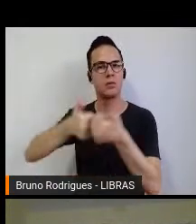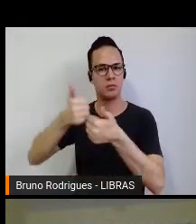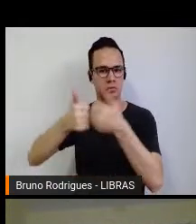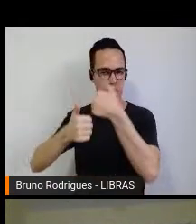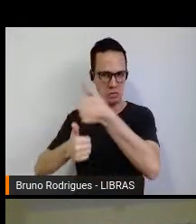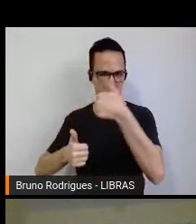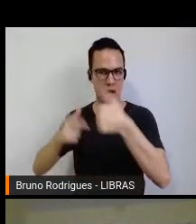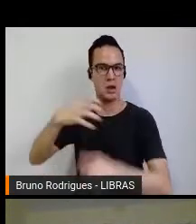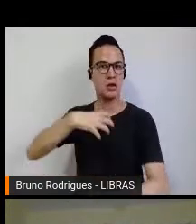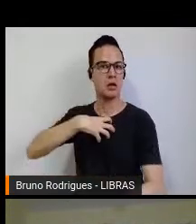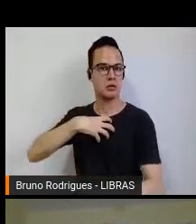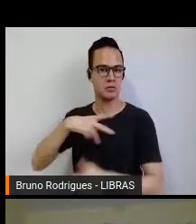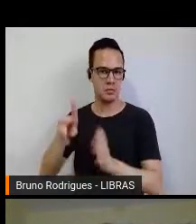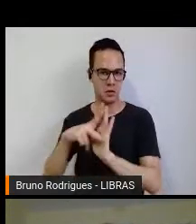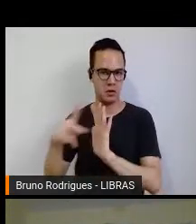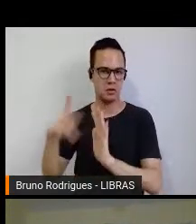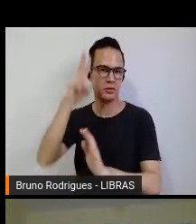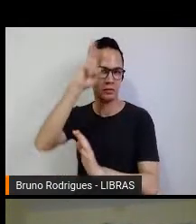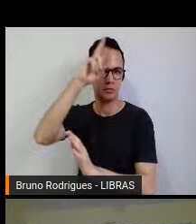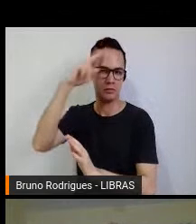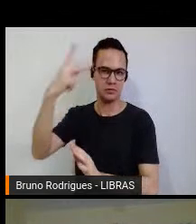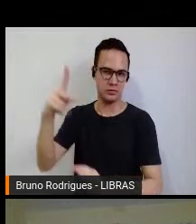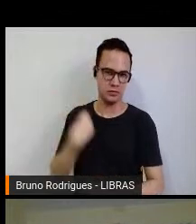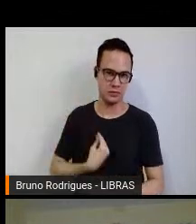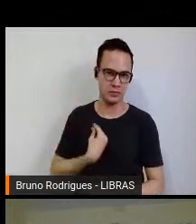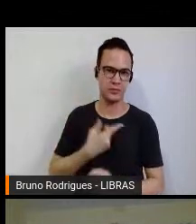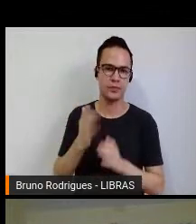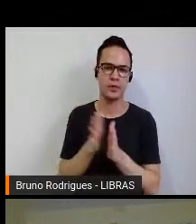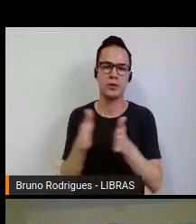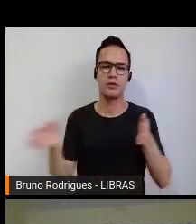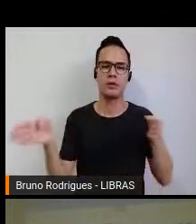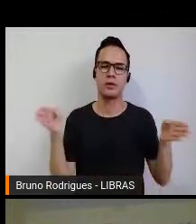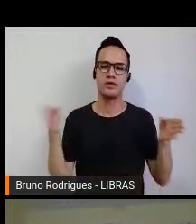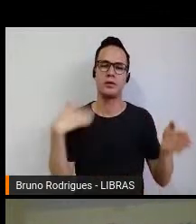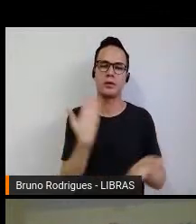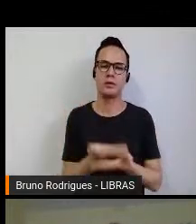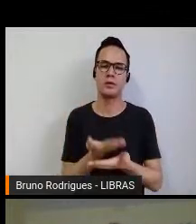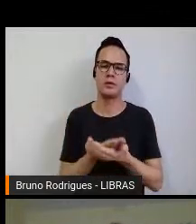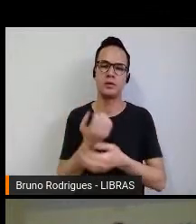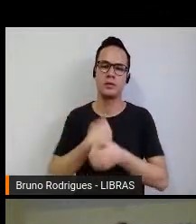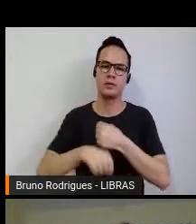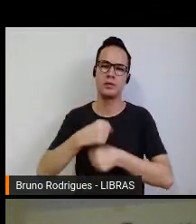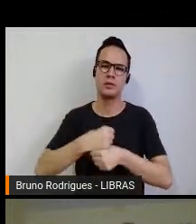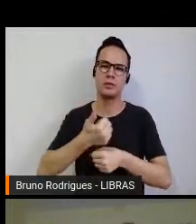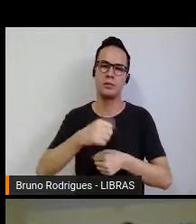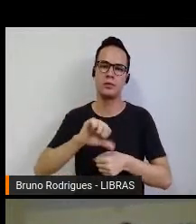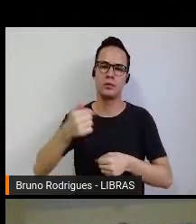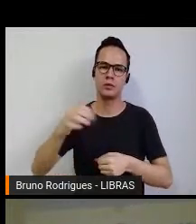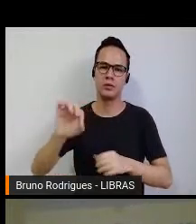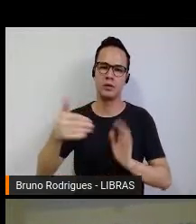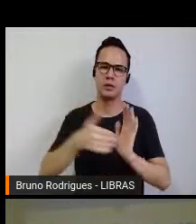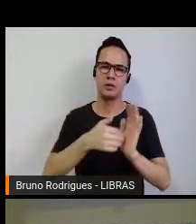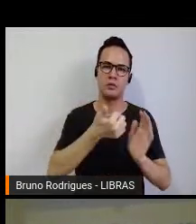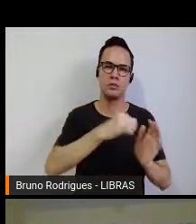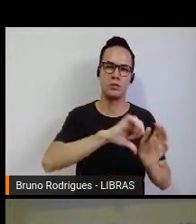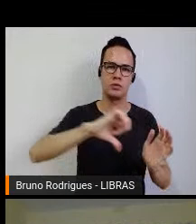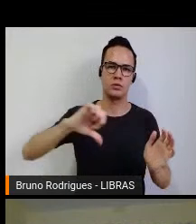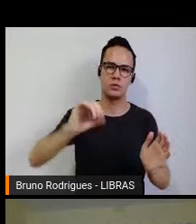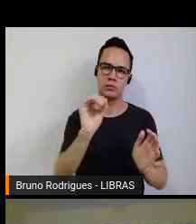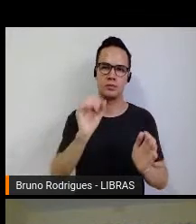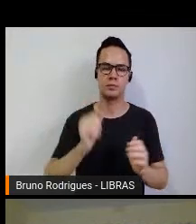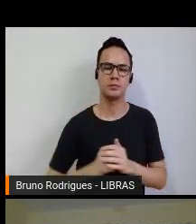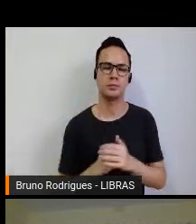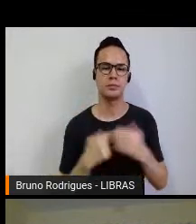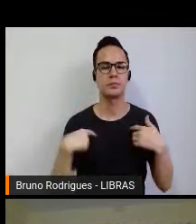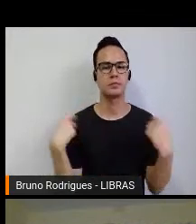Baianas, e o tempo, o período, né, que eu estudei foi entre 1970 e 1990. Eu